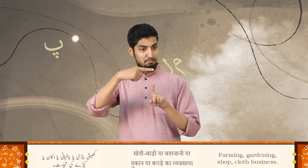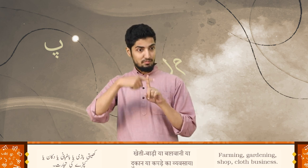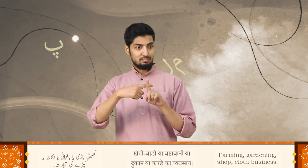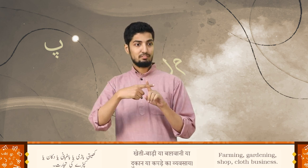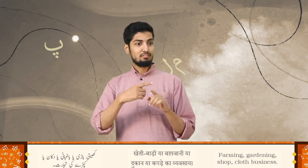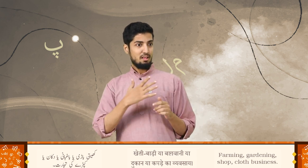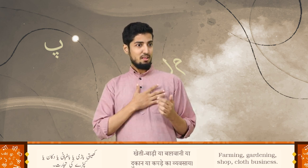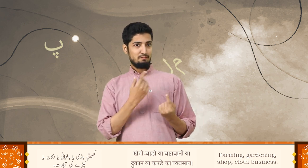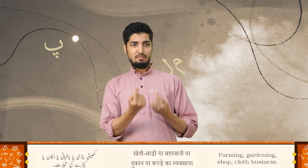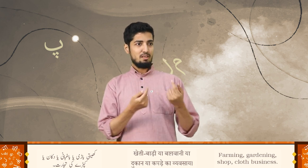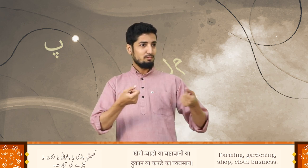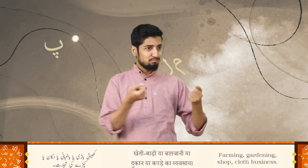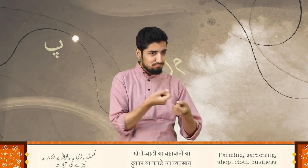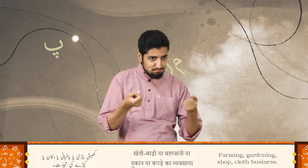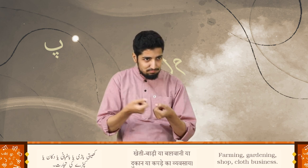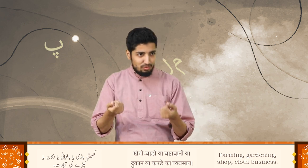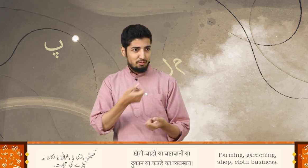کپڑے کی تجارت؟